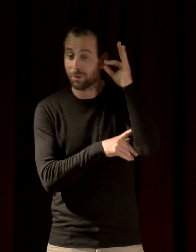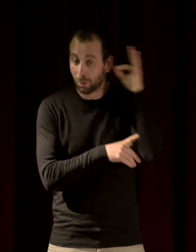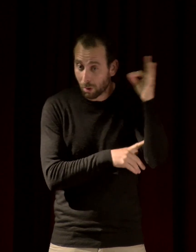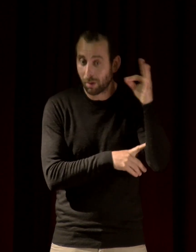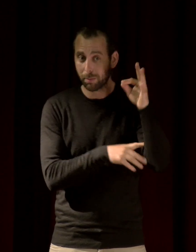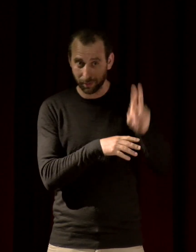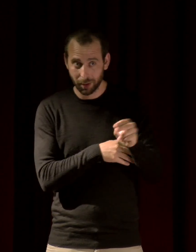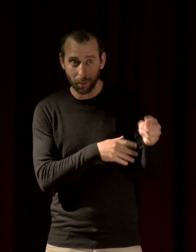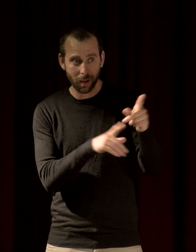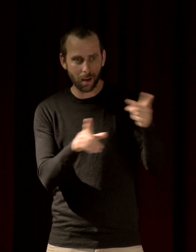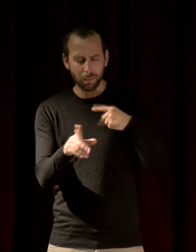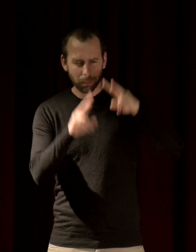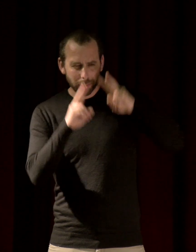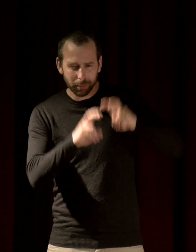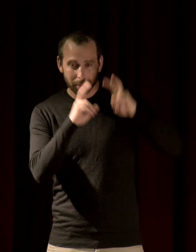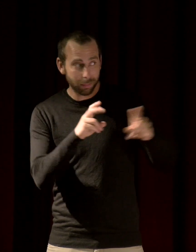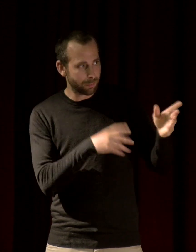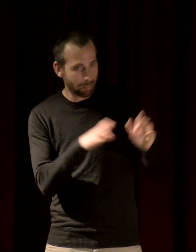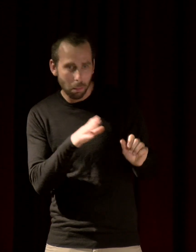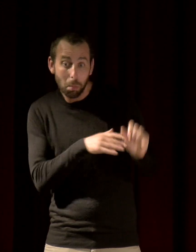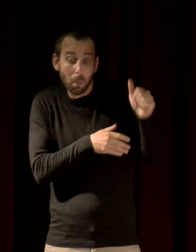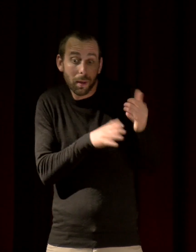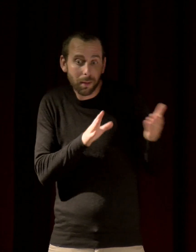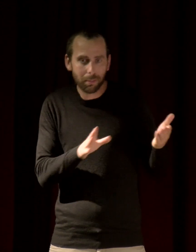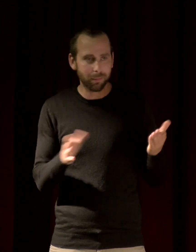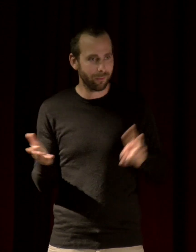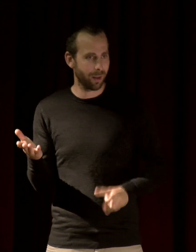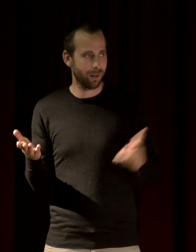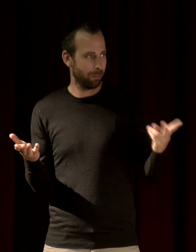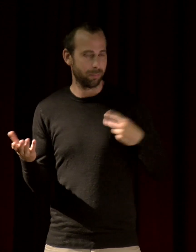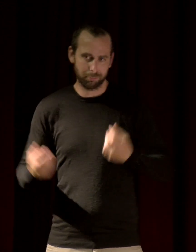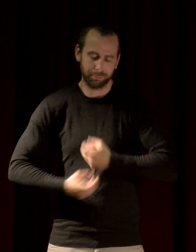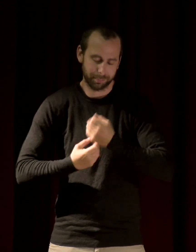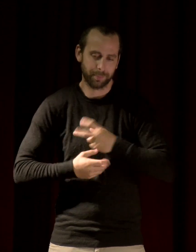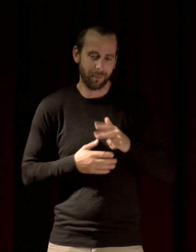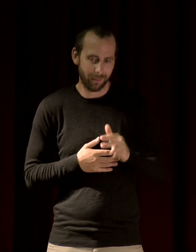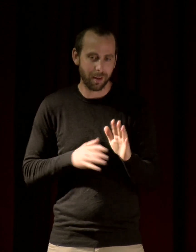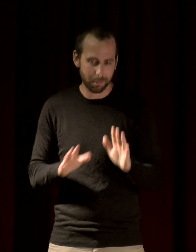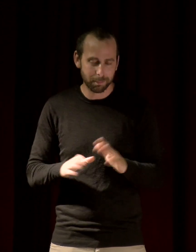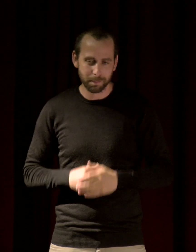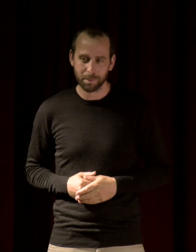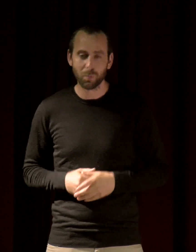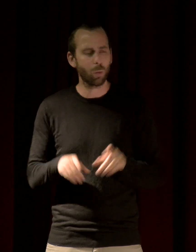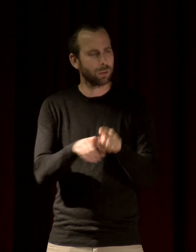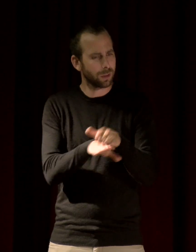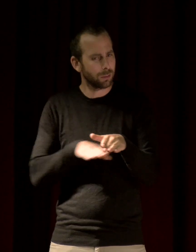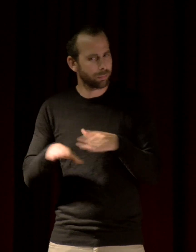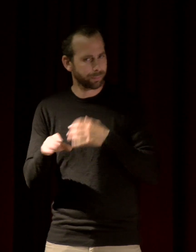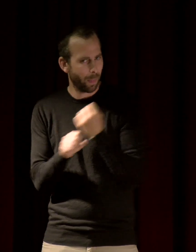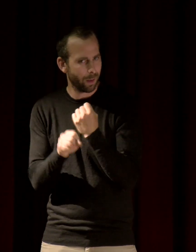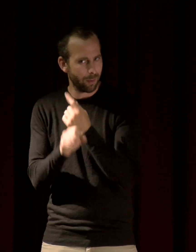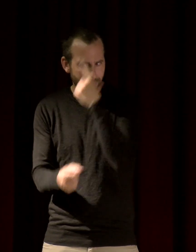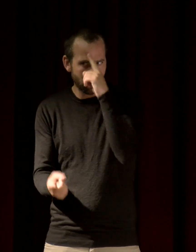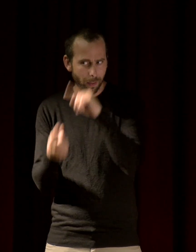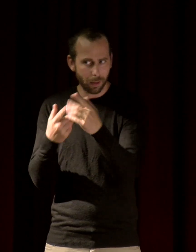'imagine que vous nous en parlerez sans doute un petit peu lors de votre conférence et vous travaillez plus particulièrement, j'ai cru comprendre, dans les